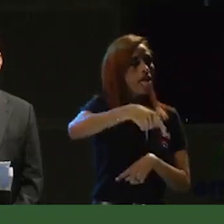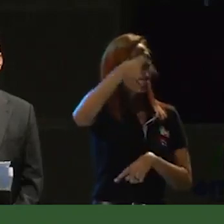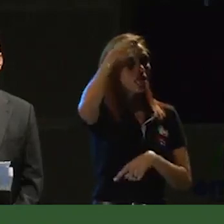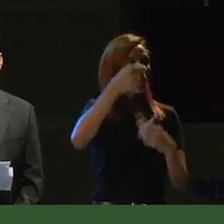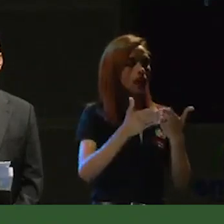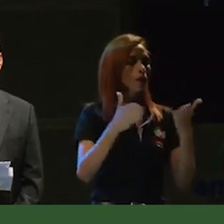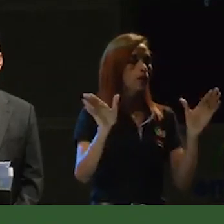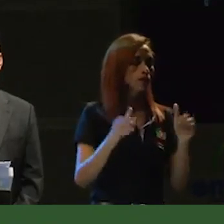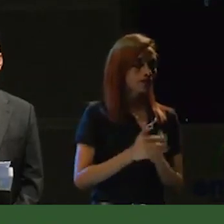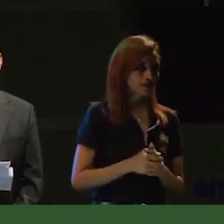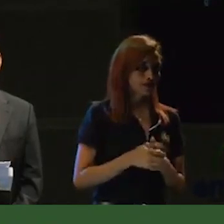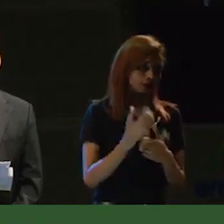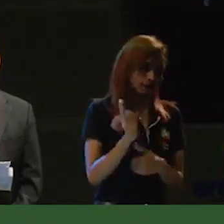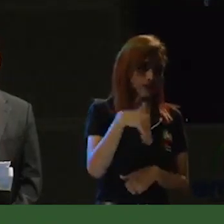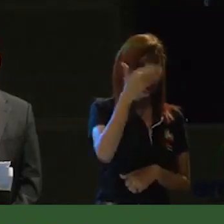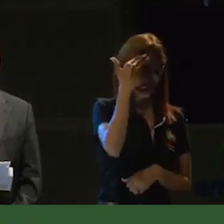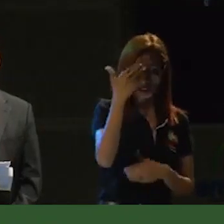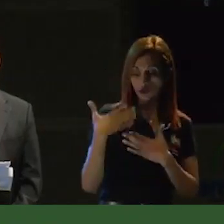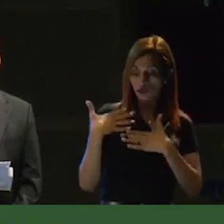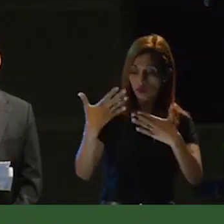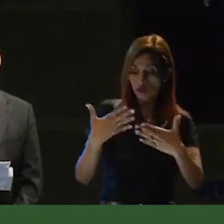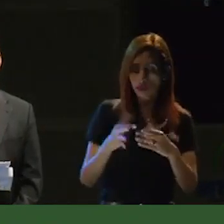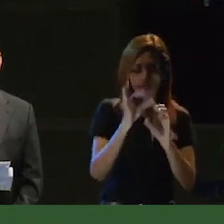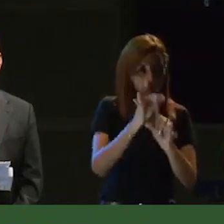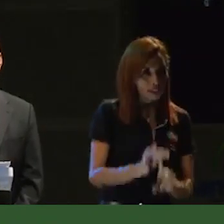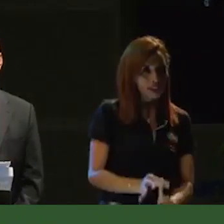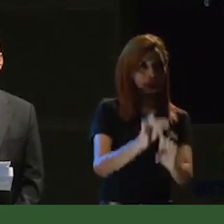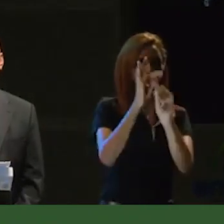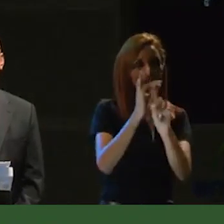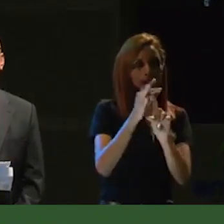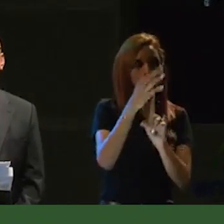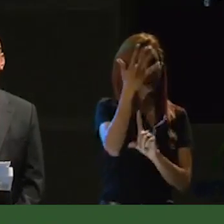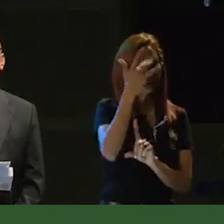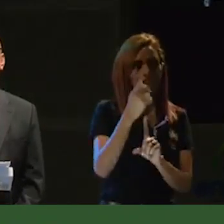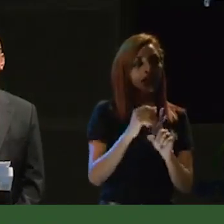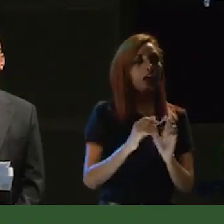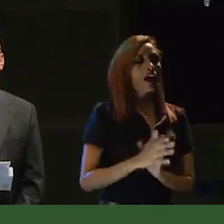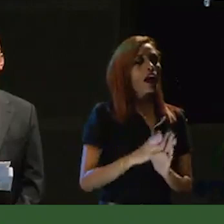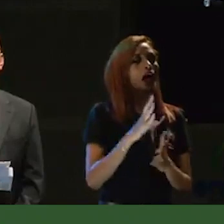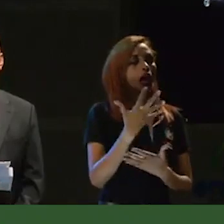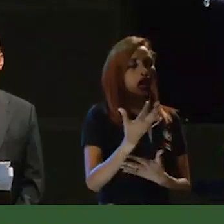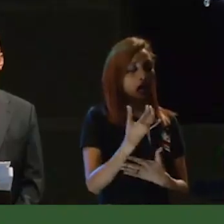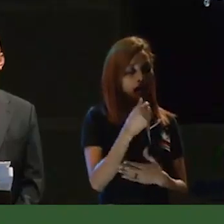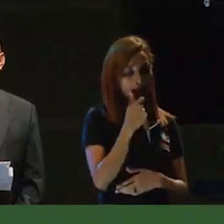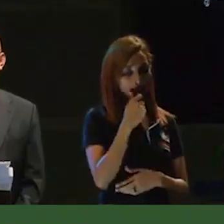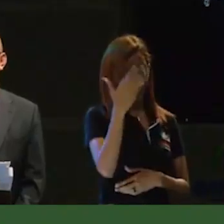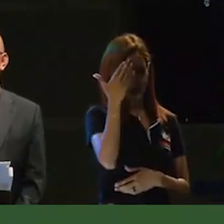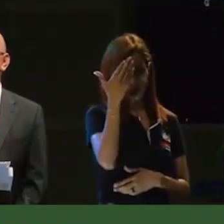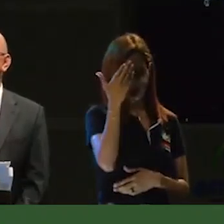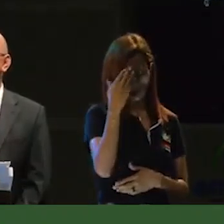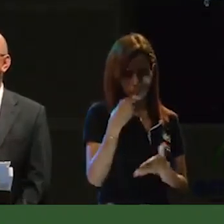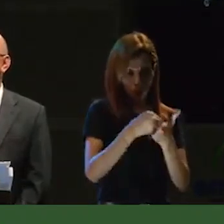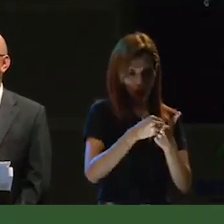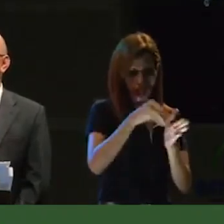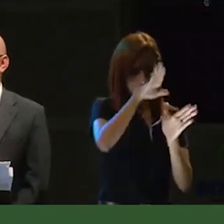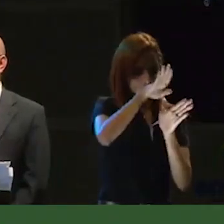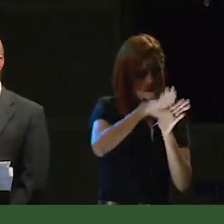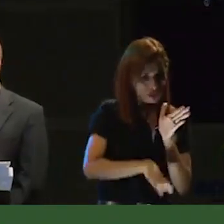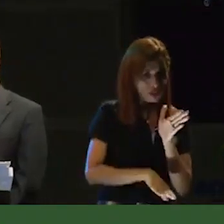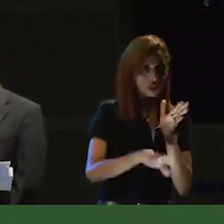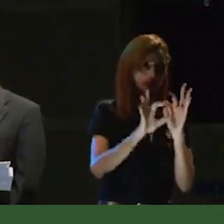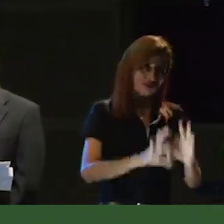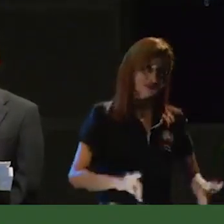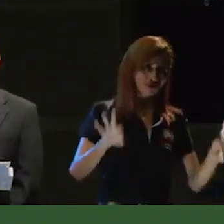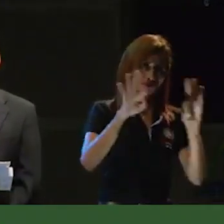Y es que hay que felicitarlo de manera especial por la rebaja en las tarifas para todo el municipio de Calarcá, que eso me parece que es